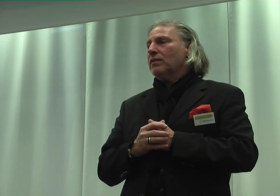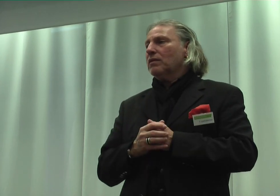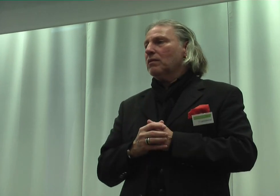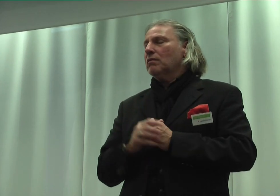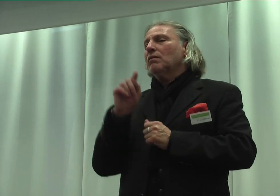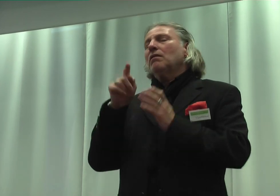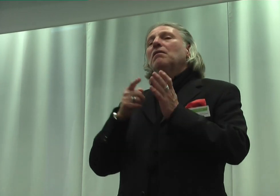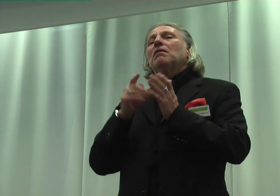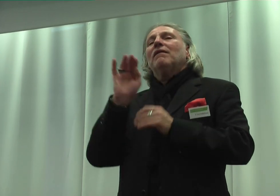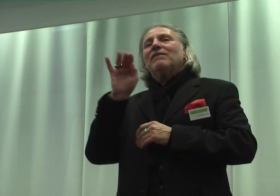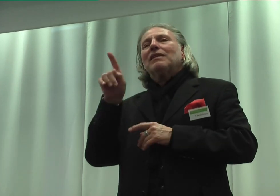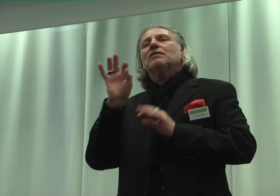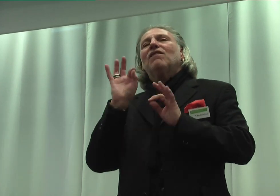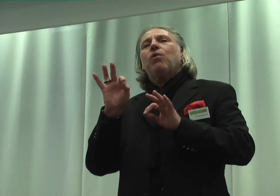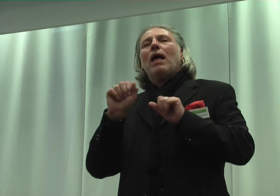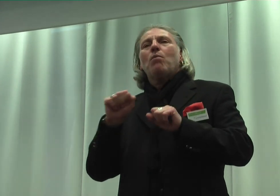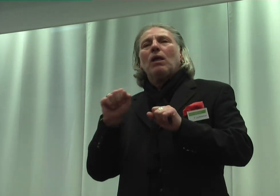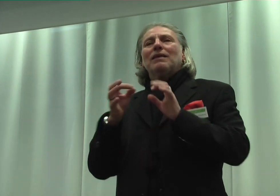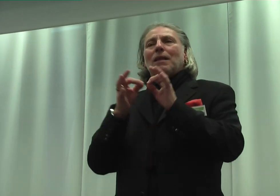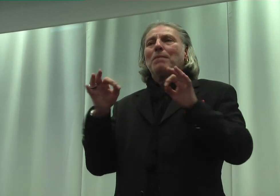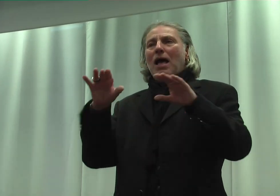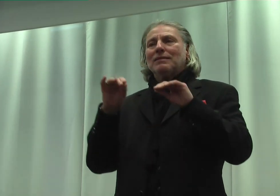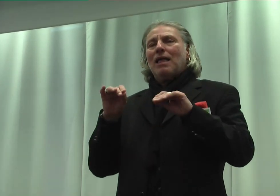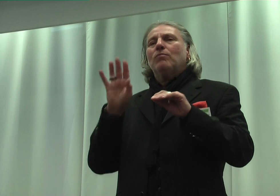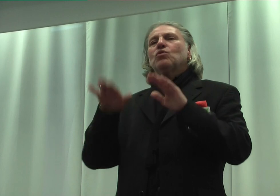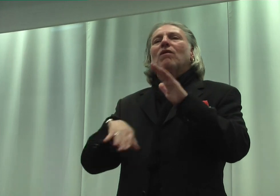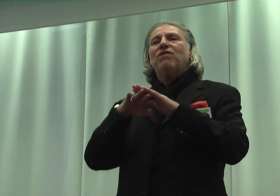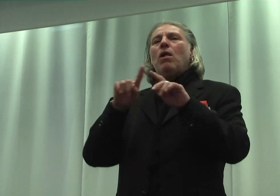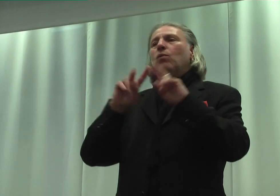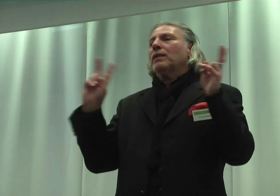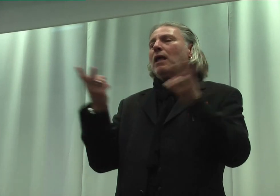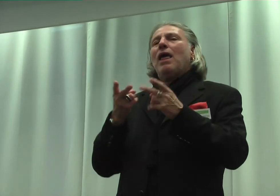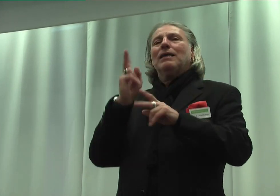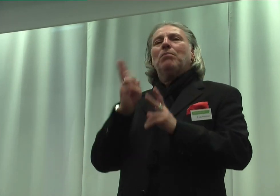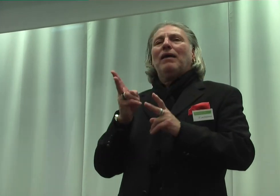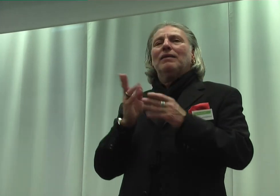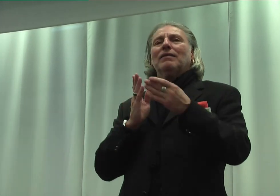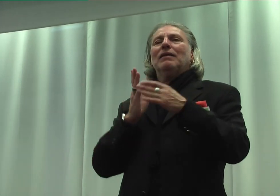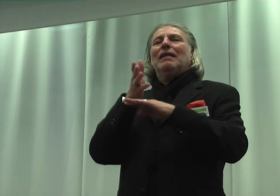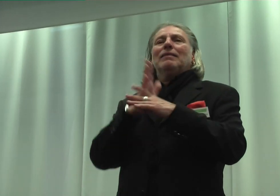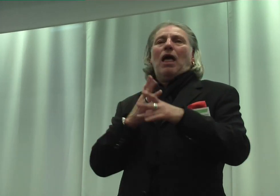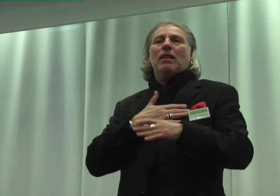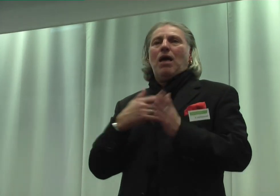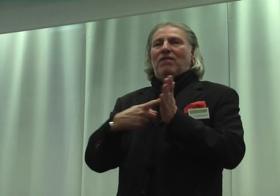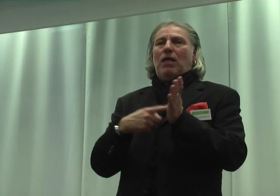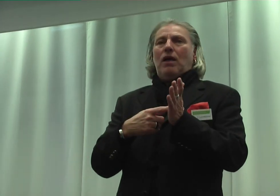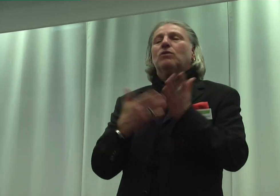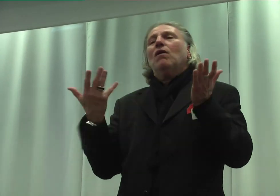wird das ermöglicht geeignete Maßnahmen zur vollen und gleichberechtigten Teilnahme verlangt, wobei schriftgegeltende